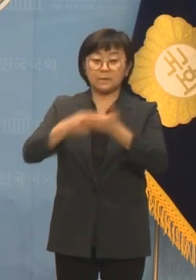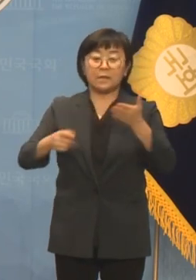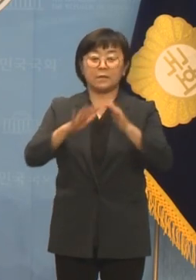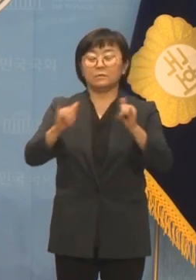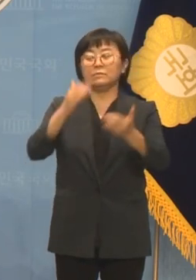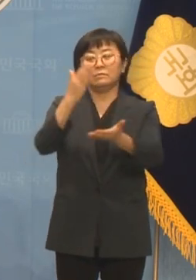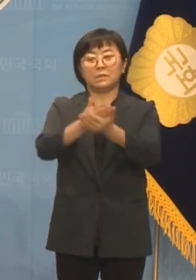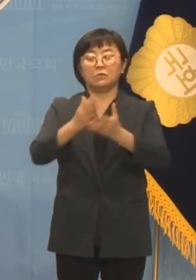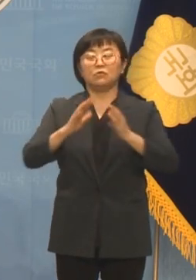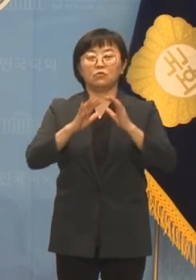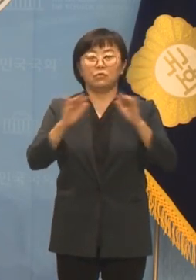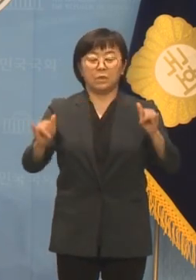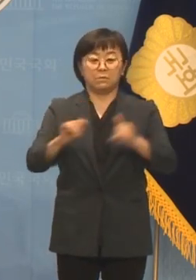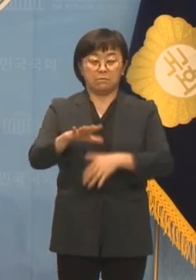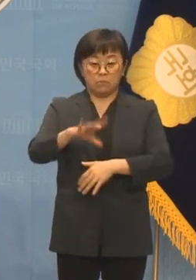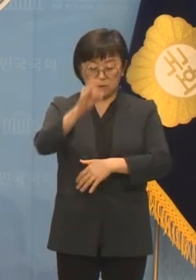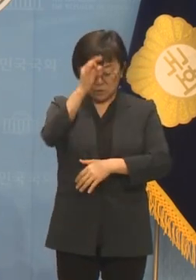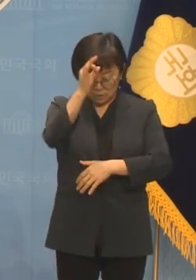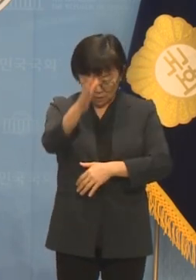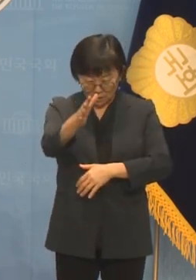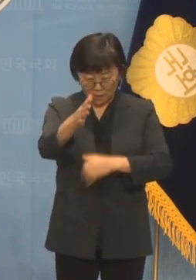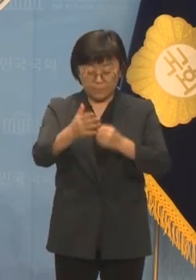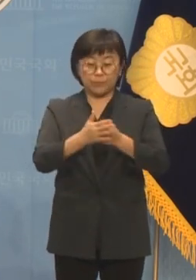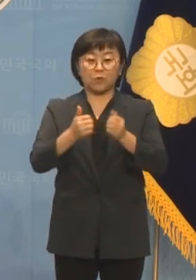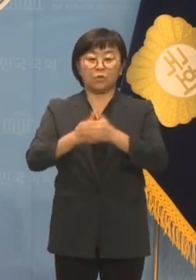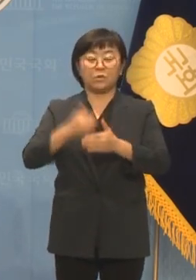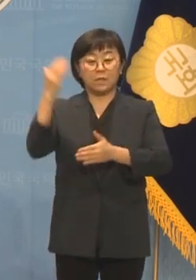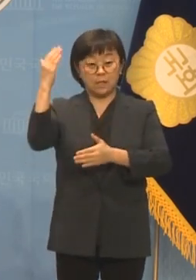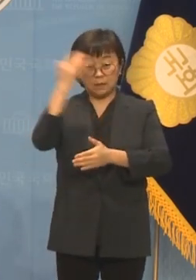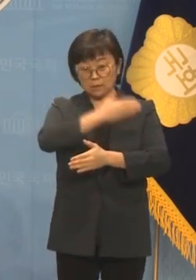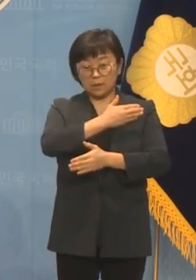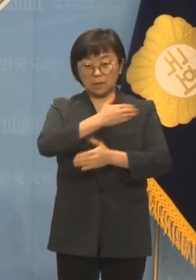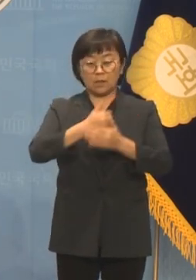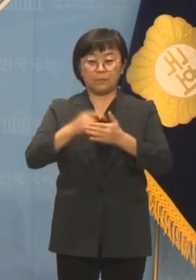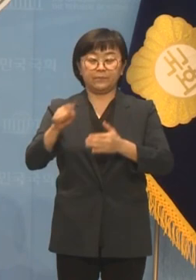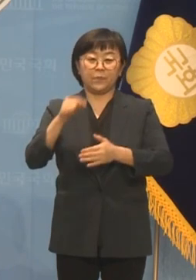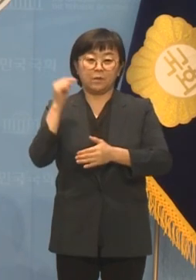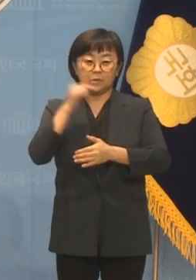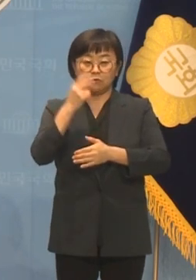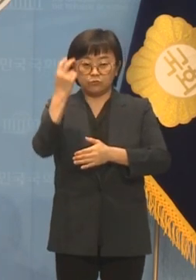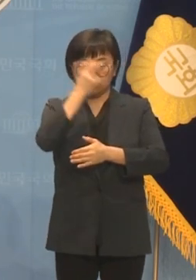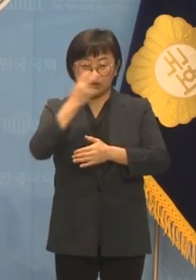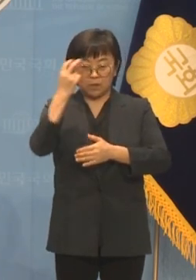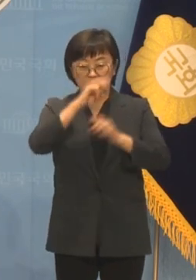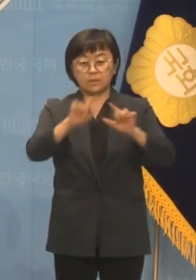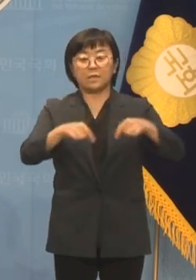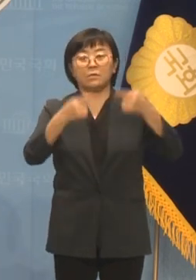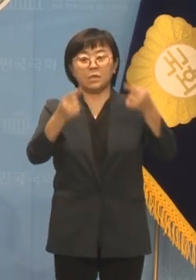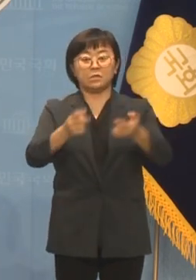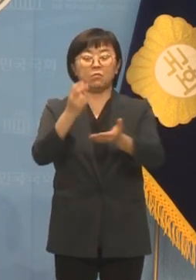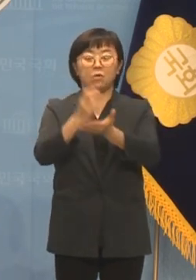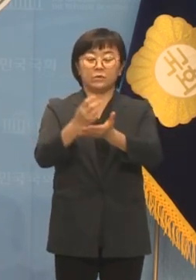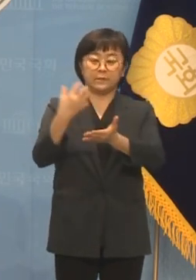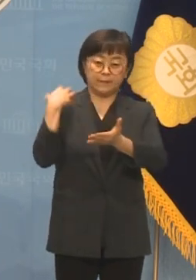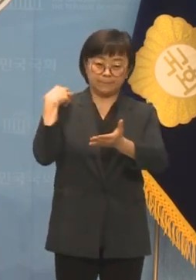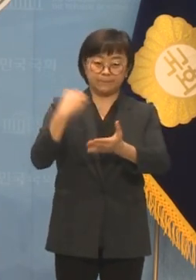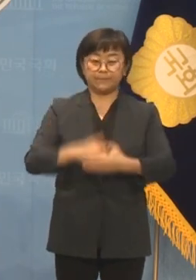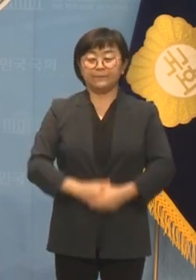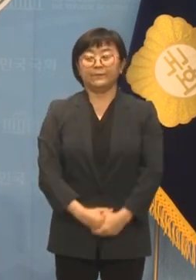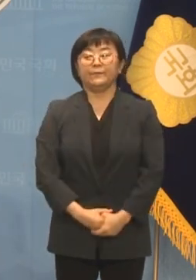대국민 사과와 한 점 의혹이 남지 않도록 엄정한 수사를 통해 법적 책임을 지십시오.